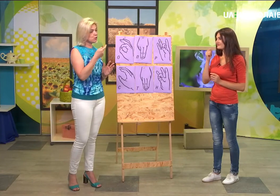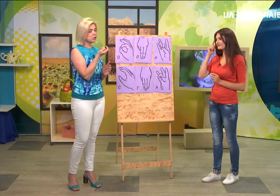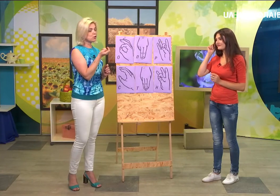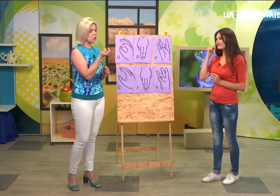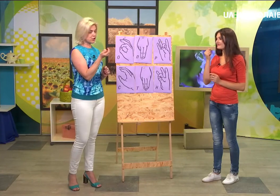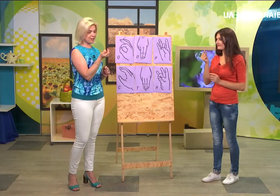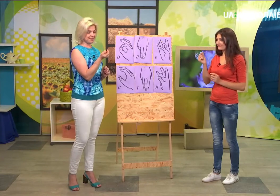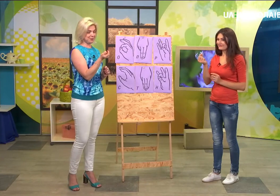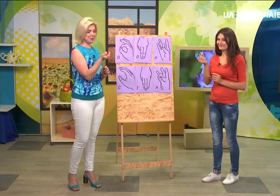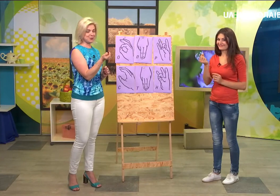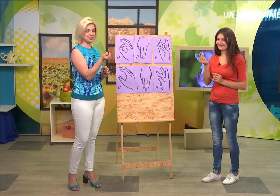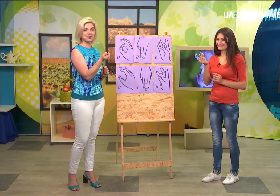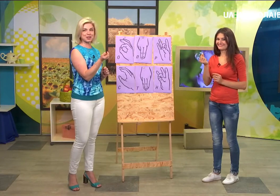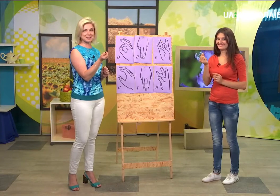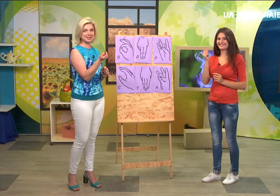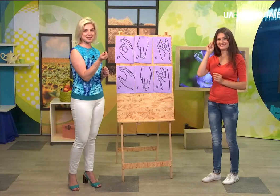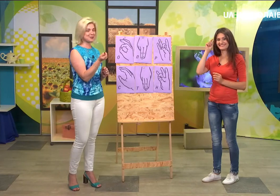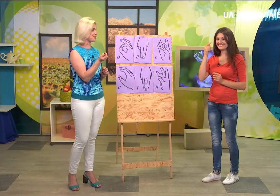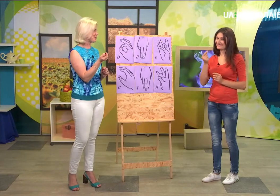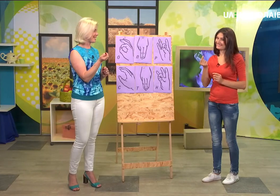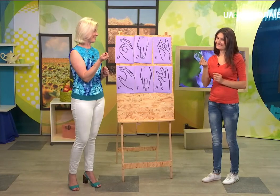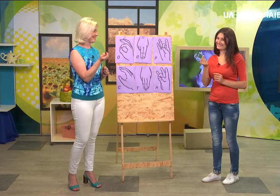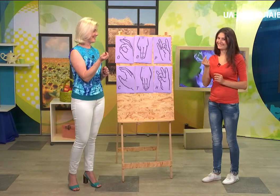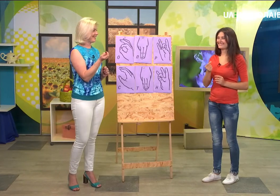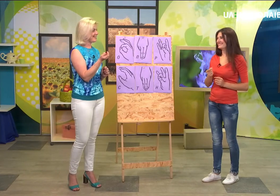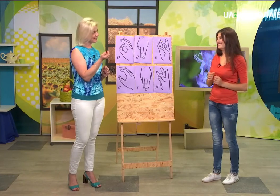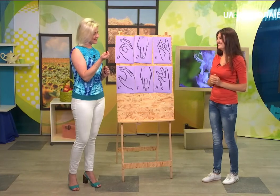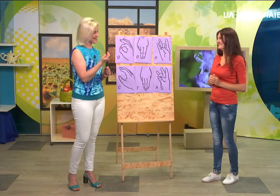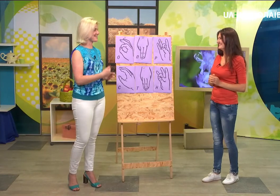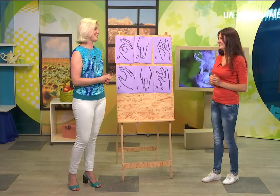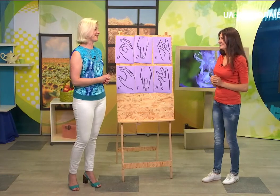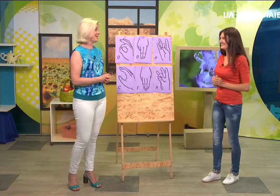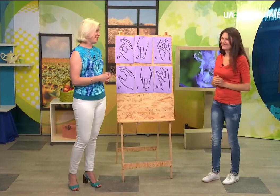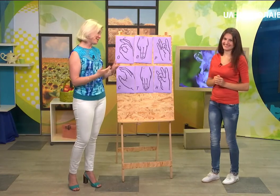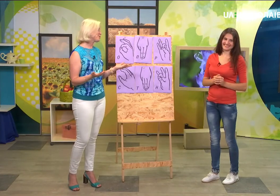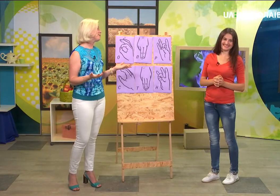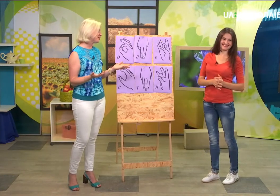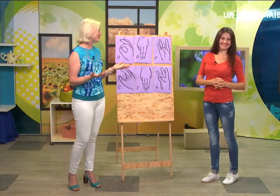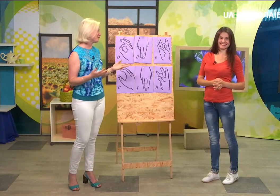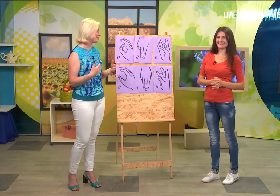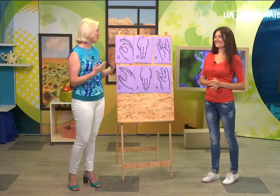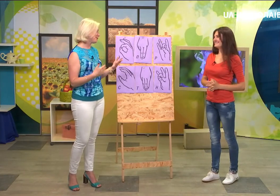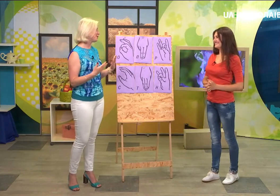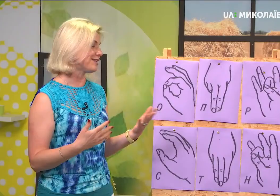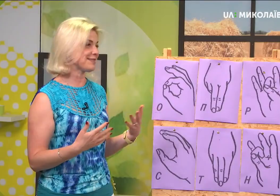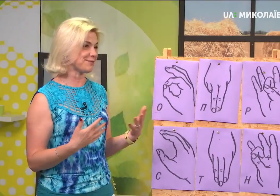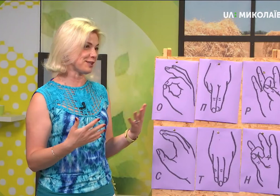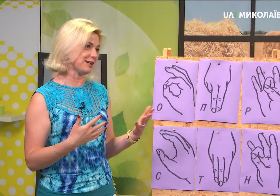трошки. Ну, ось от, трошки, це жест трошки. Я трошки знаю. І зрозуміло, будуть до вас вже так